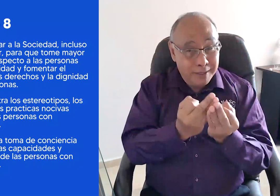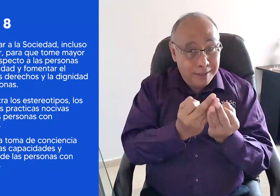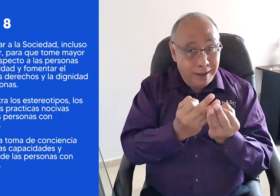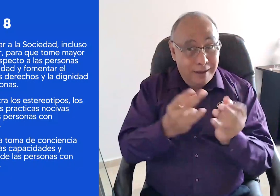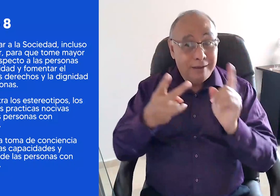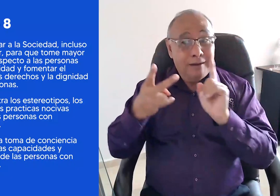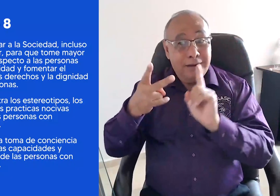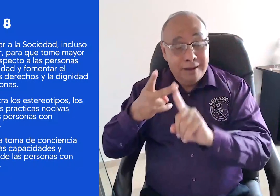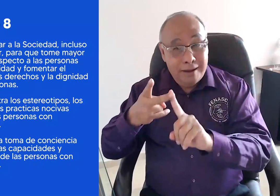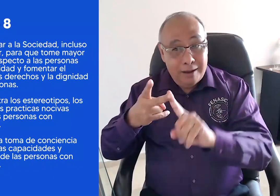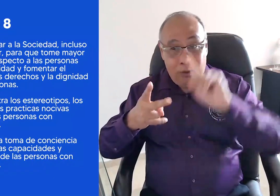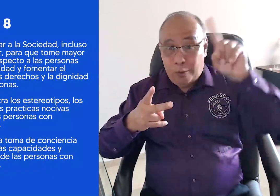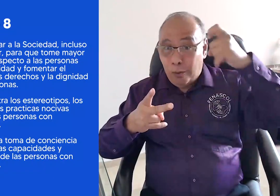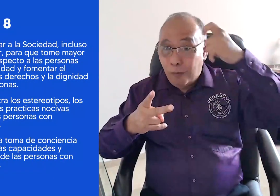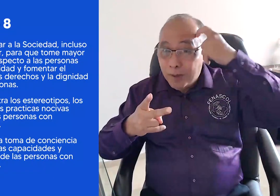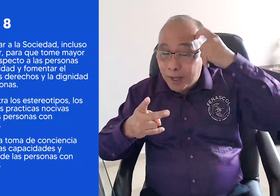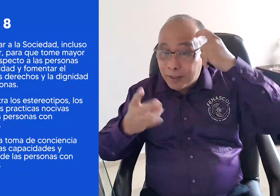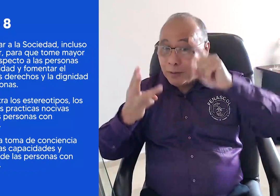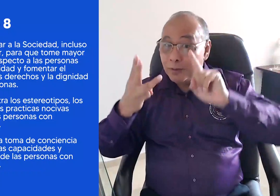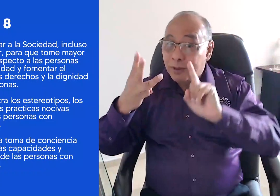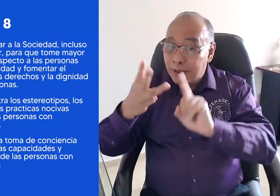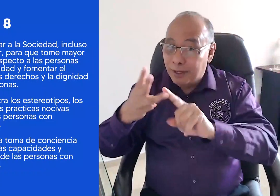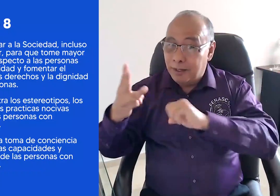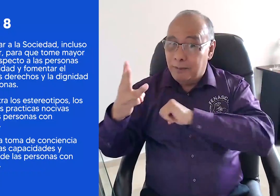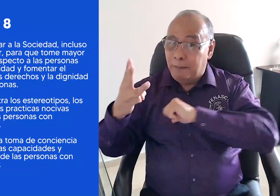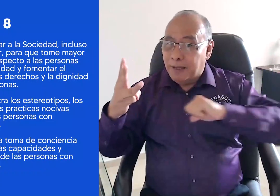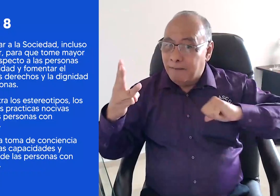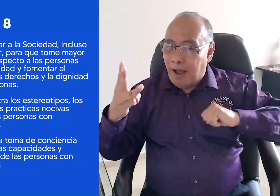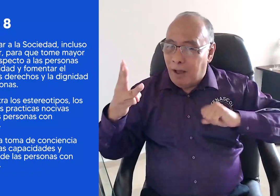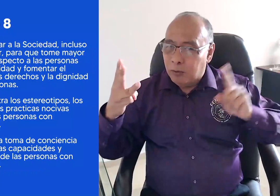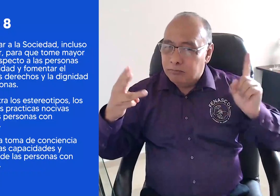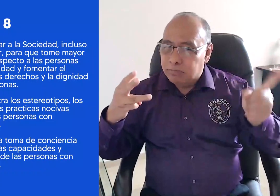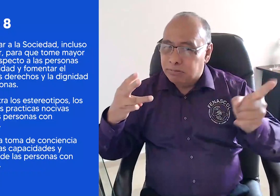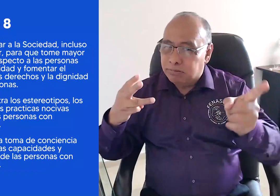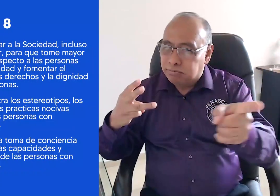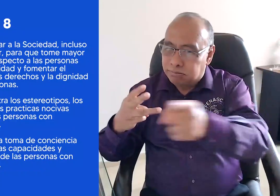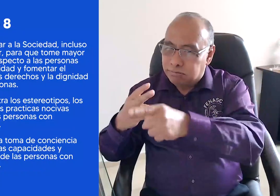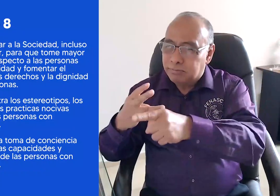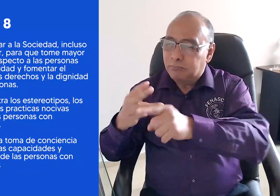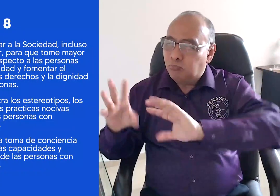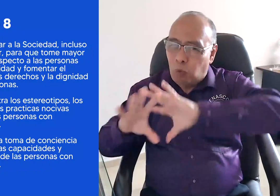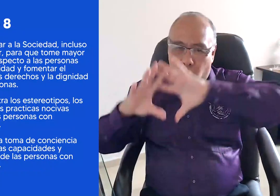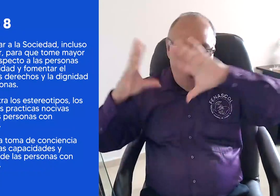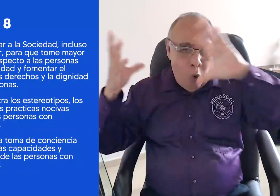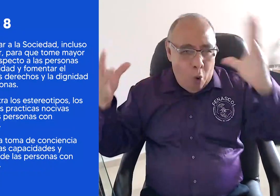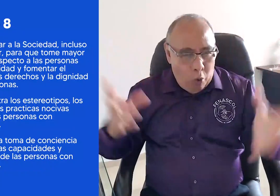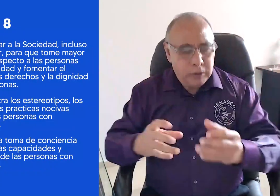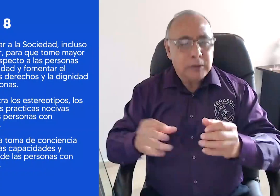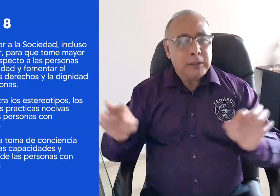solo de las personas sordas, sino de las familias, gobierno y sector privado. Es decir, una toma de conciencia por